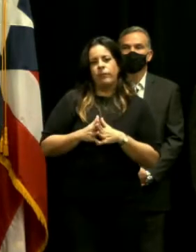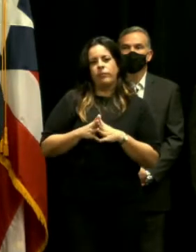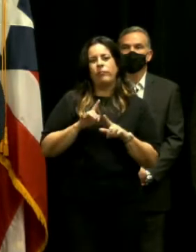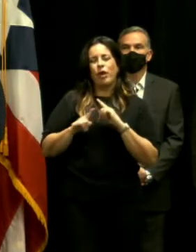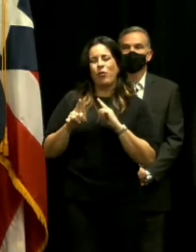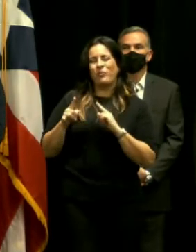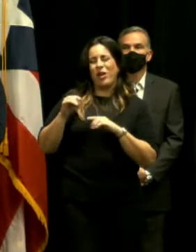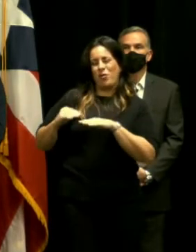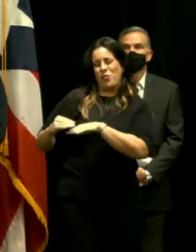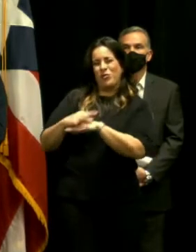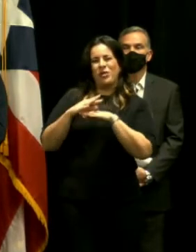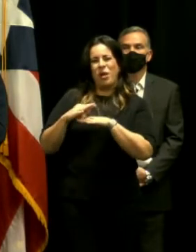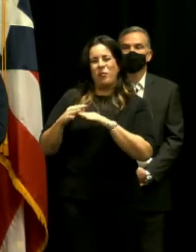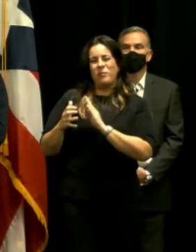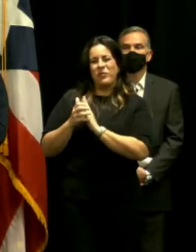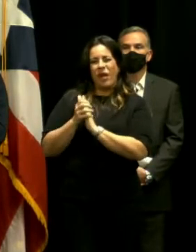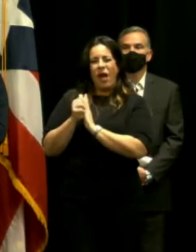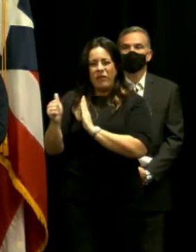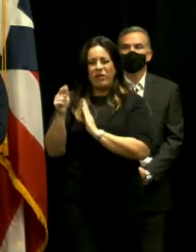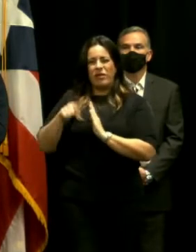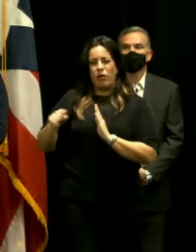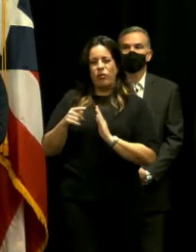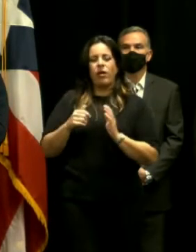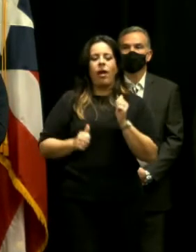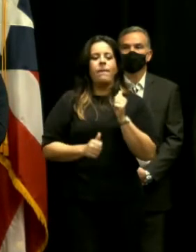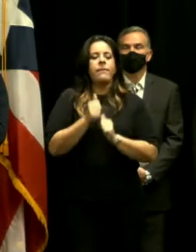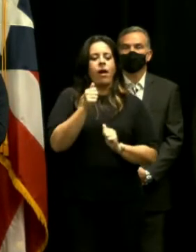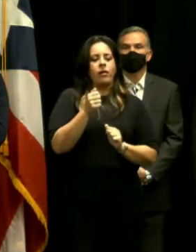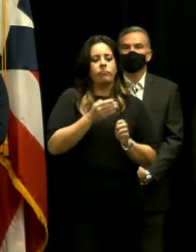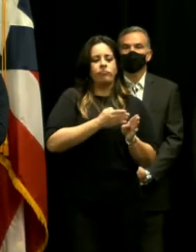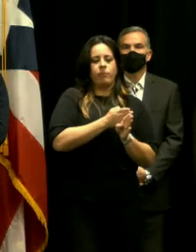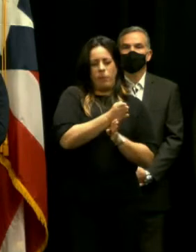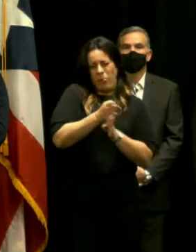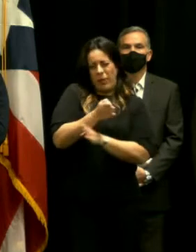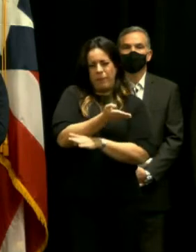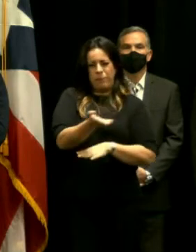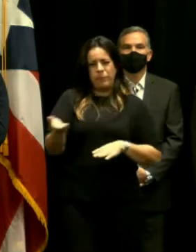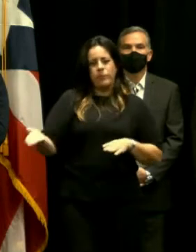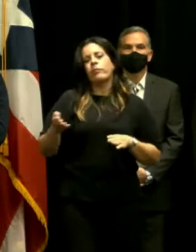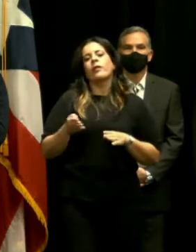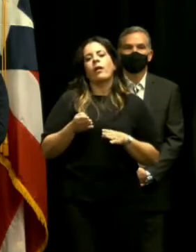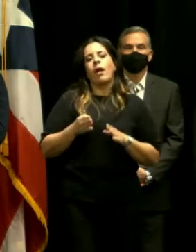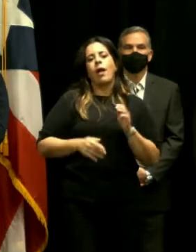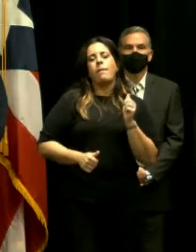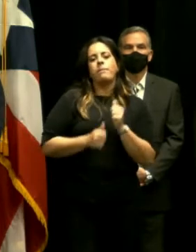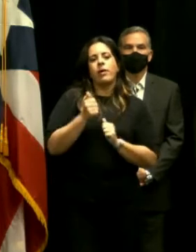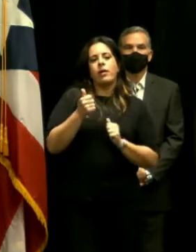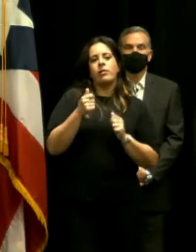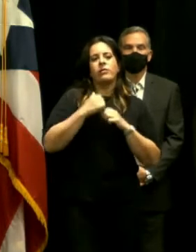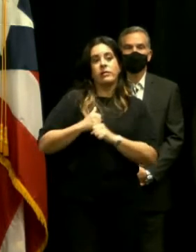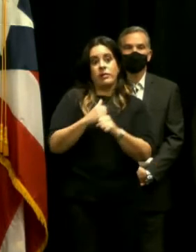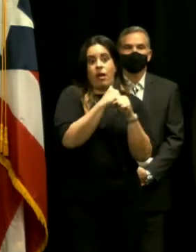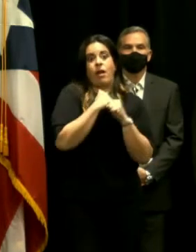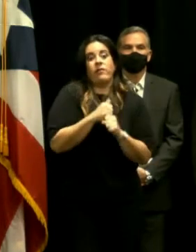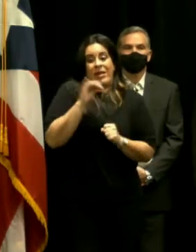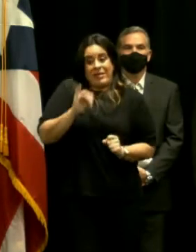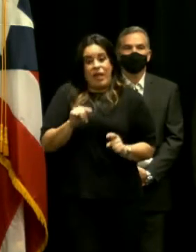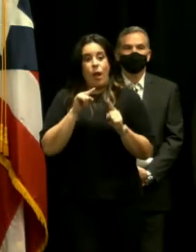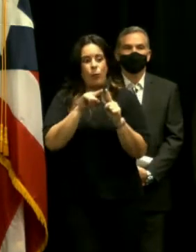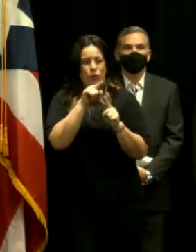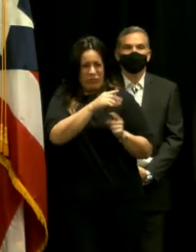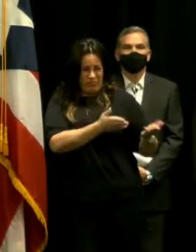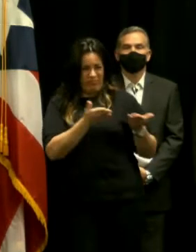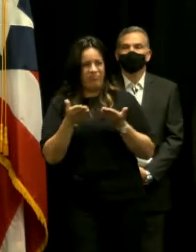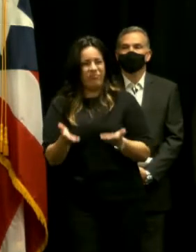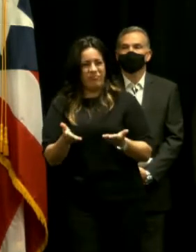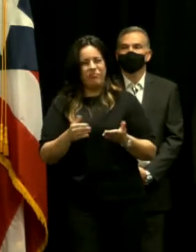es que sale más barato es más rápido y es más seguro que fue el punto que tú traes